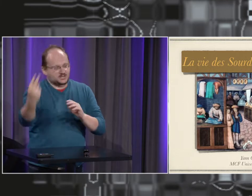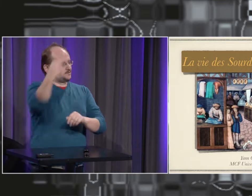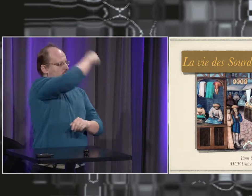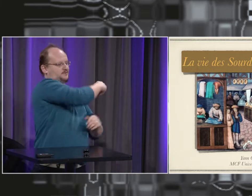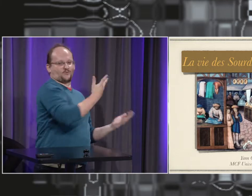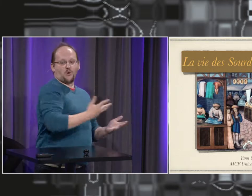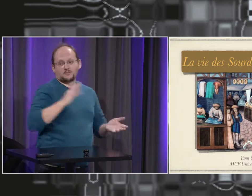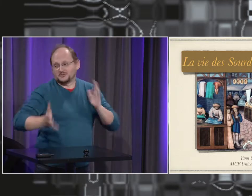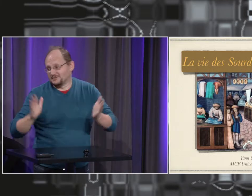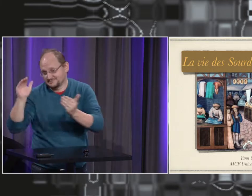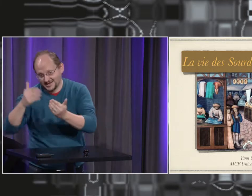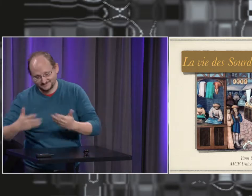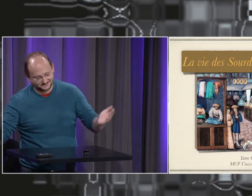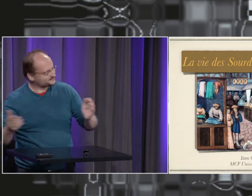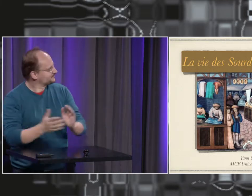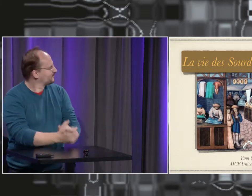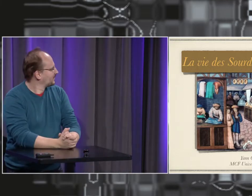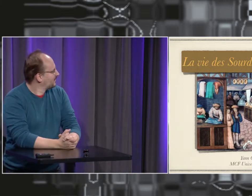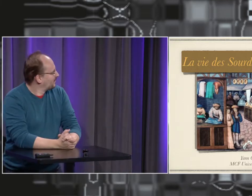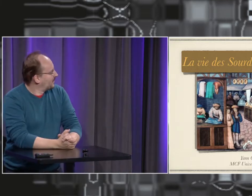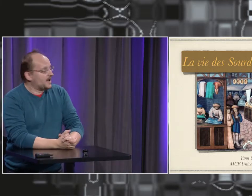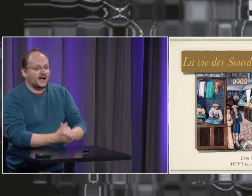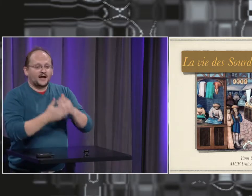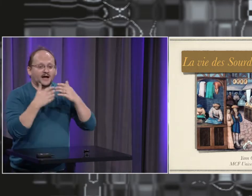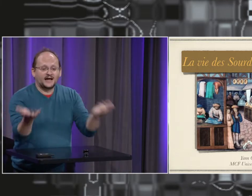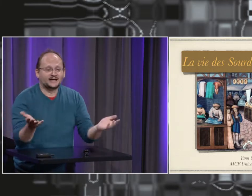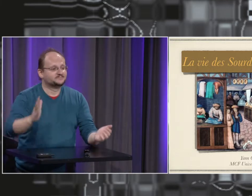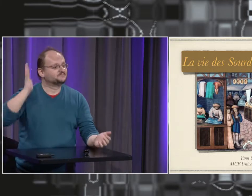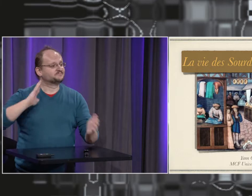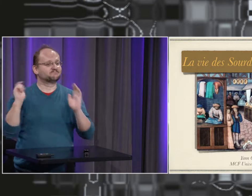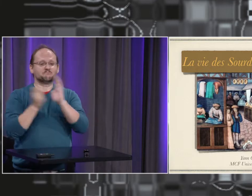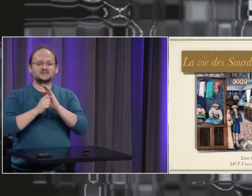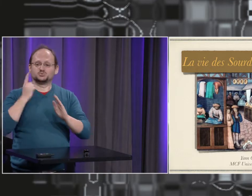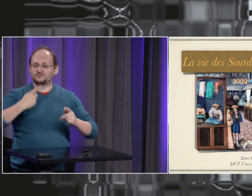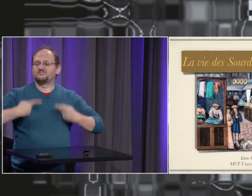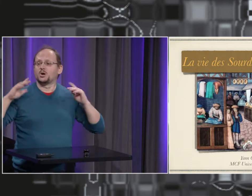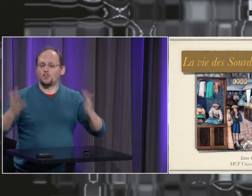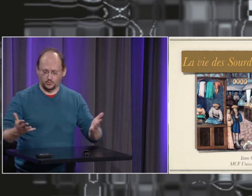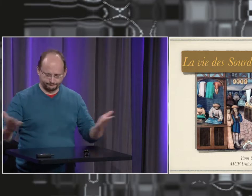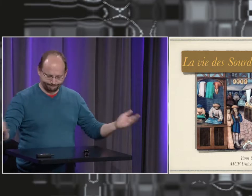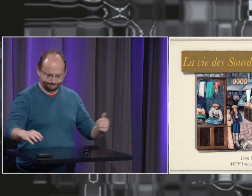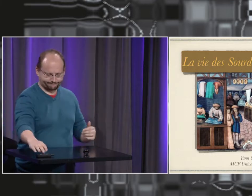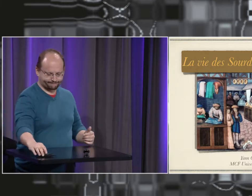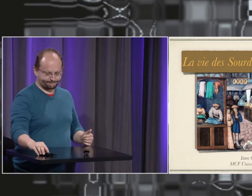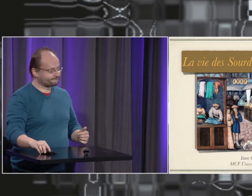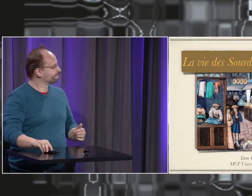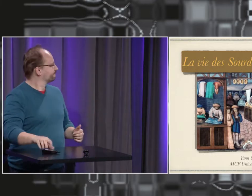Et lire le français de l'époque est extrêmement difficile, justement. Alors, comment vivaient les sourds